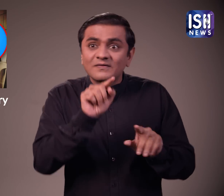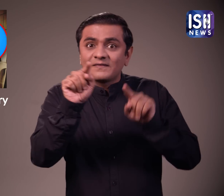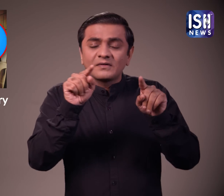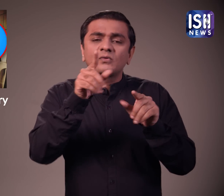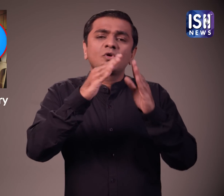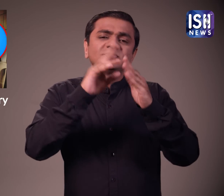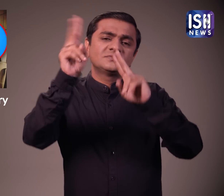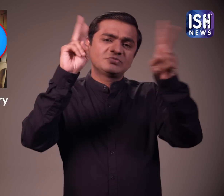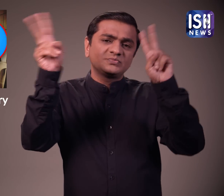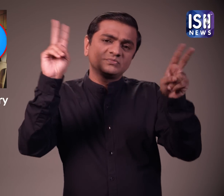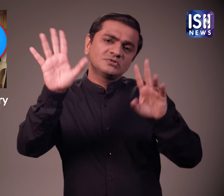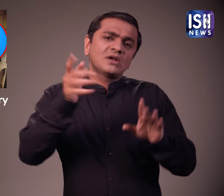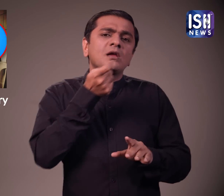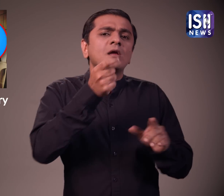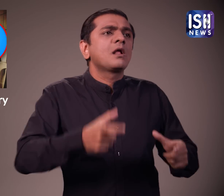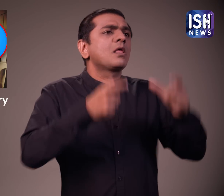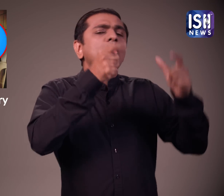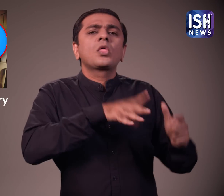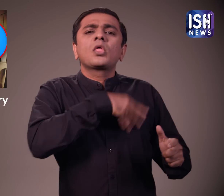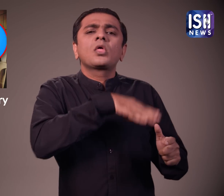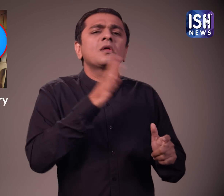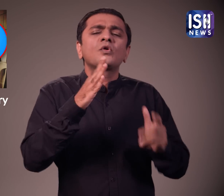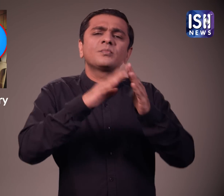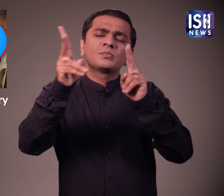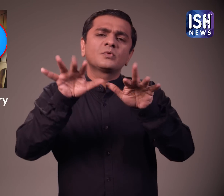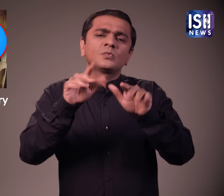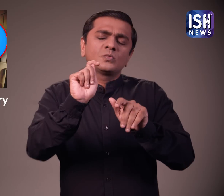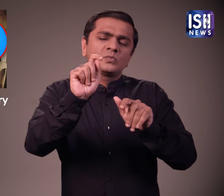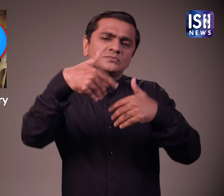लिए भी कहा ताकि किराय का भुक्तान करने की जरूरत ना पड़े